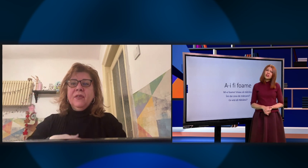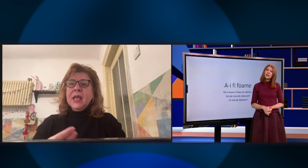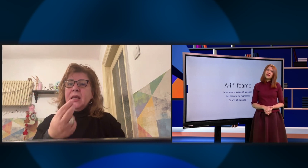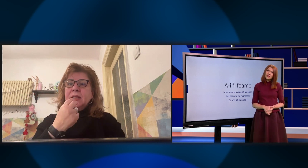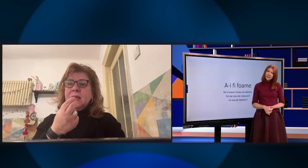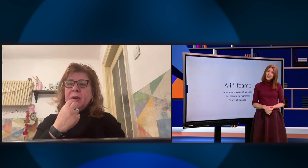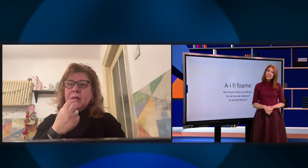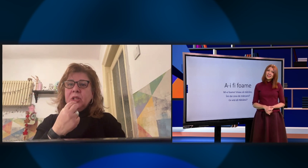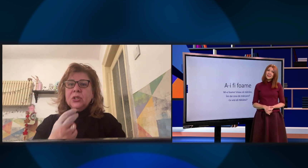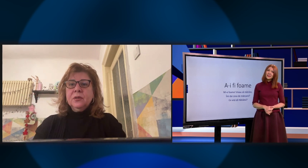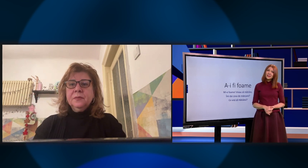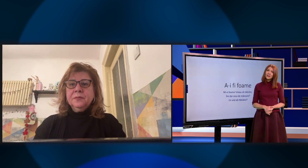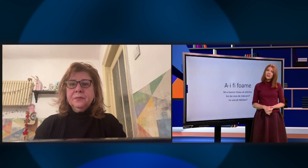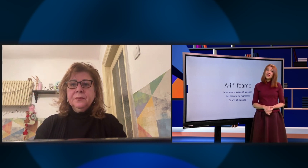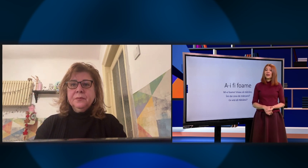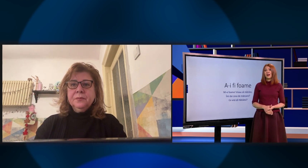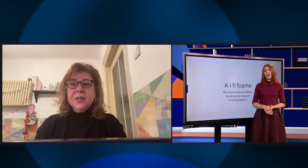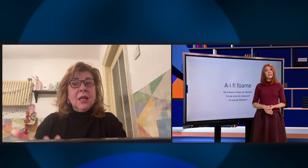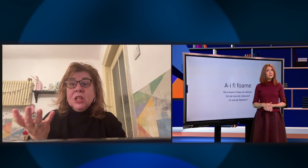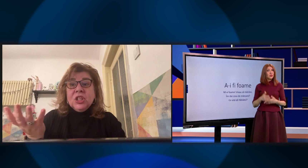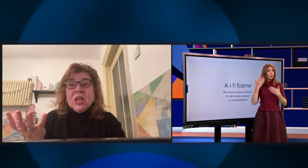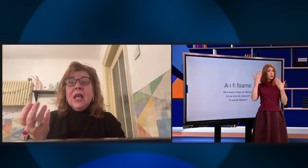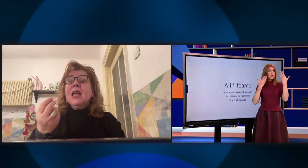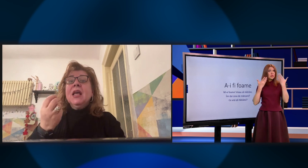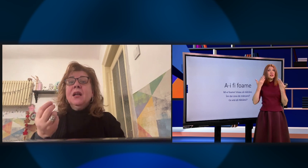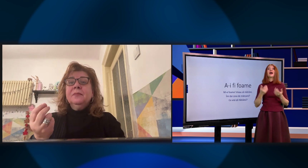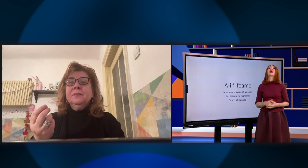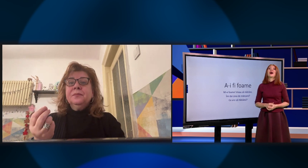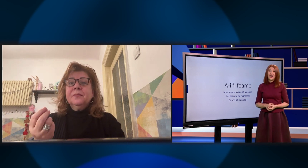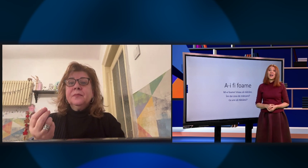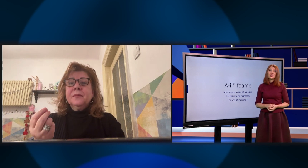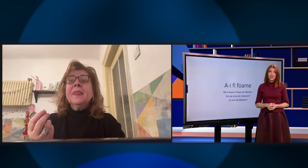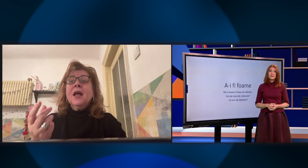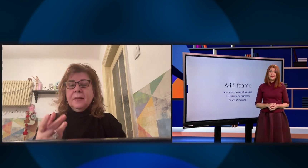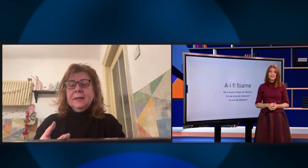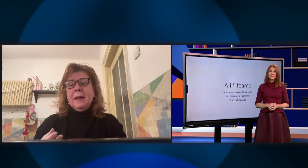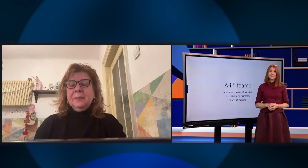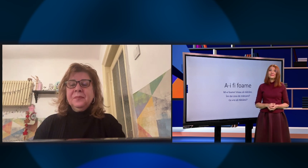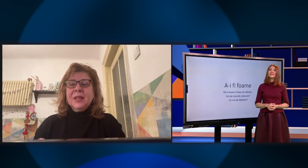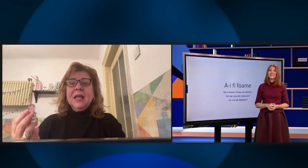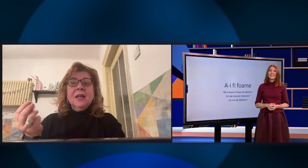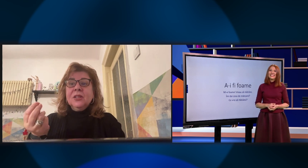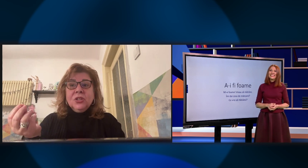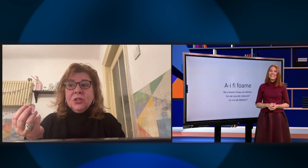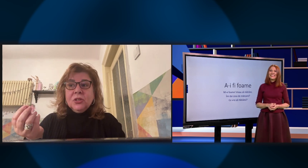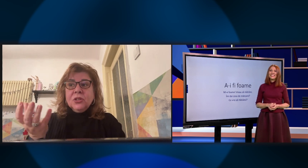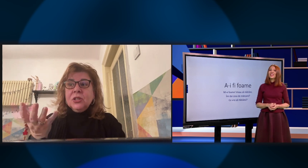Ce vrei să mănânci? Arată-mi, te rog, puțin. Așa. Da.